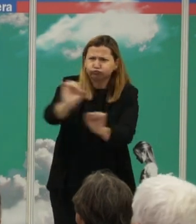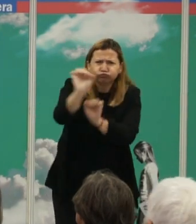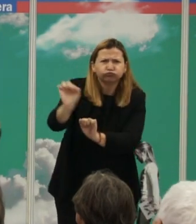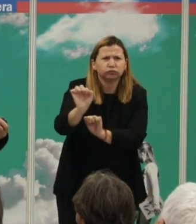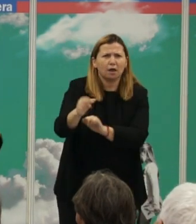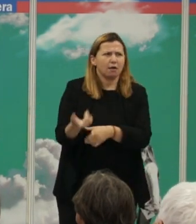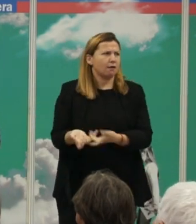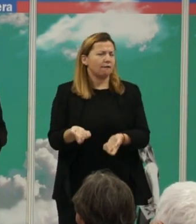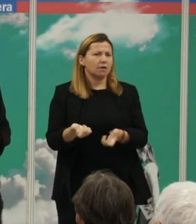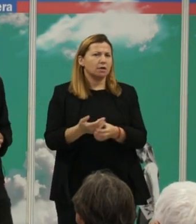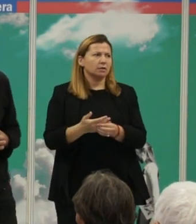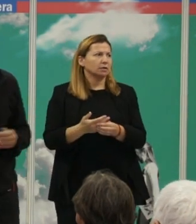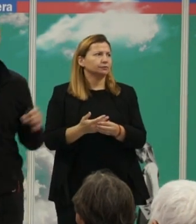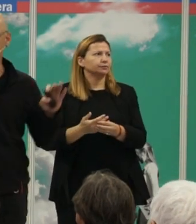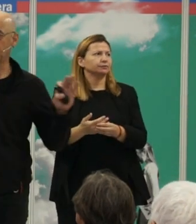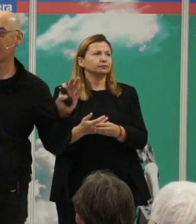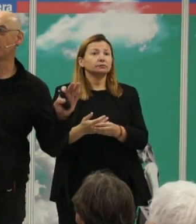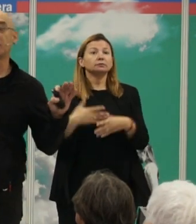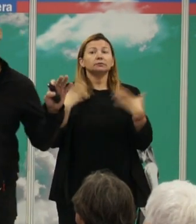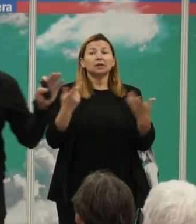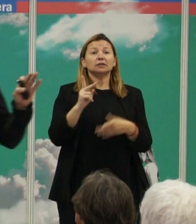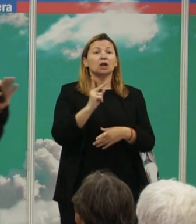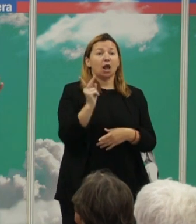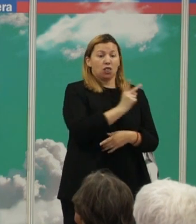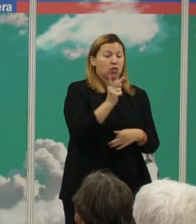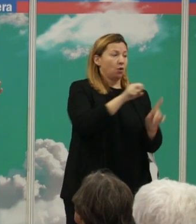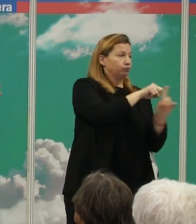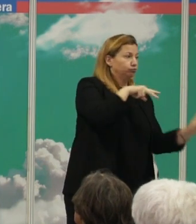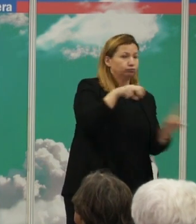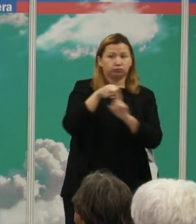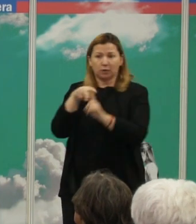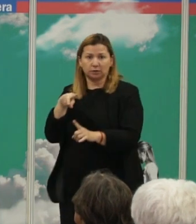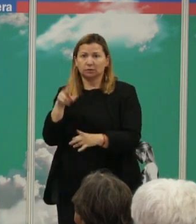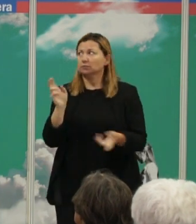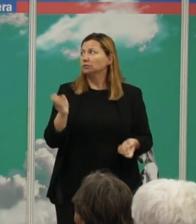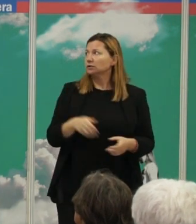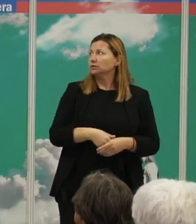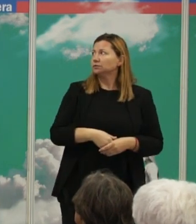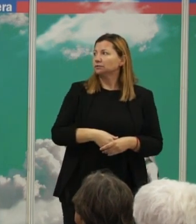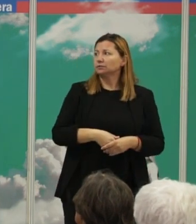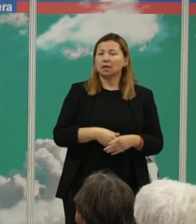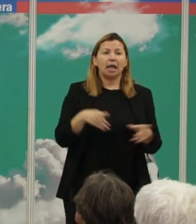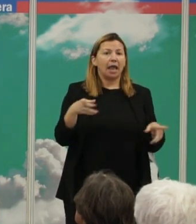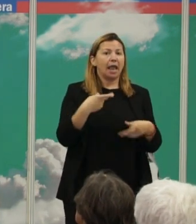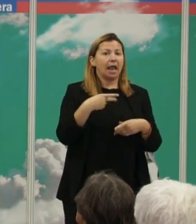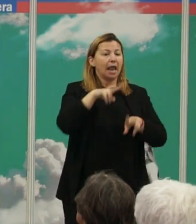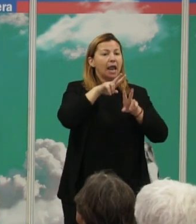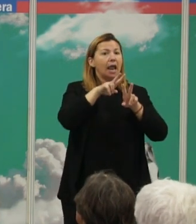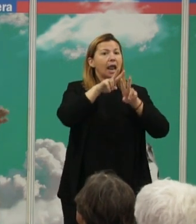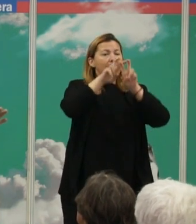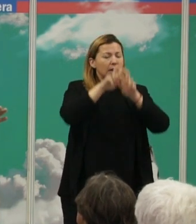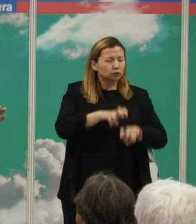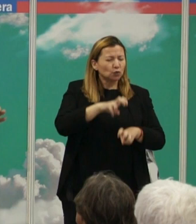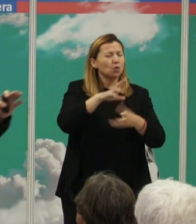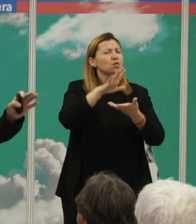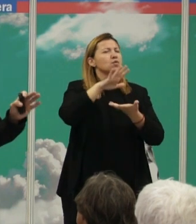tus cones específicos, de tus congéneres. Estas son las dos visiones. Obviamente esto es una caricatura, el estudio de la violencia en seres humanos